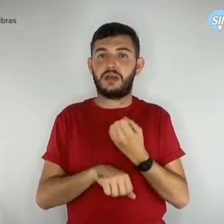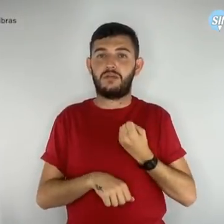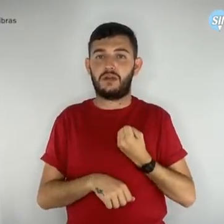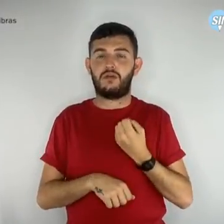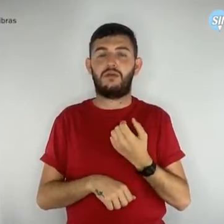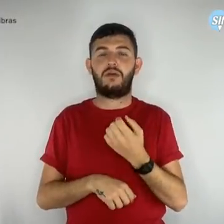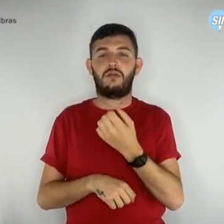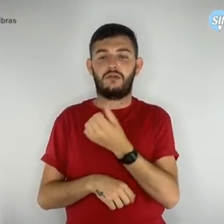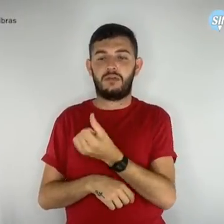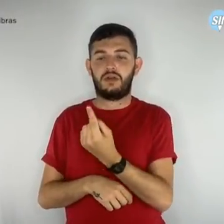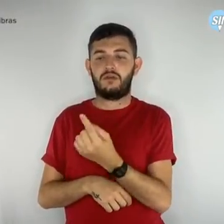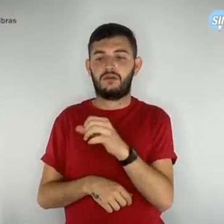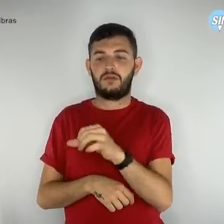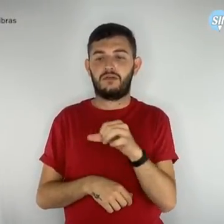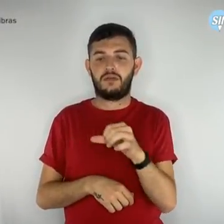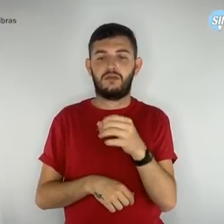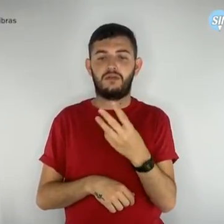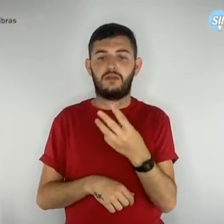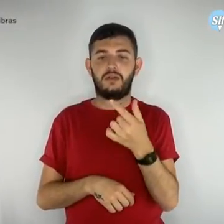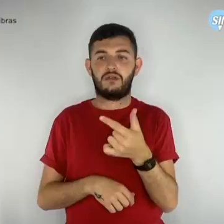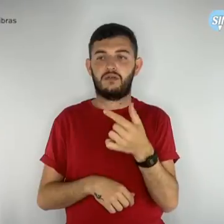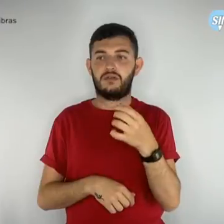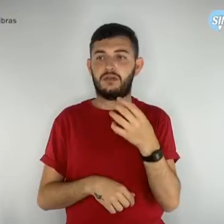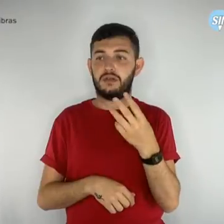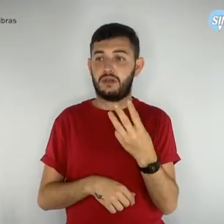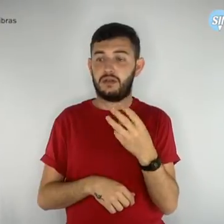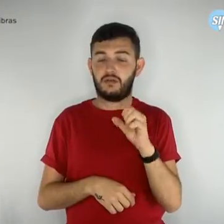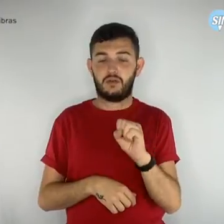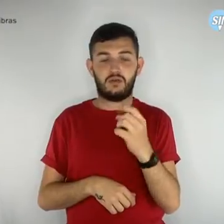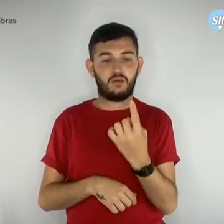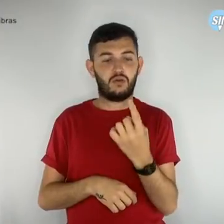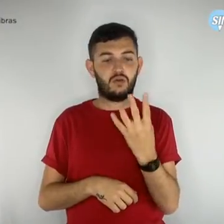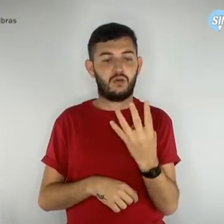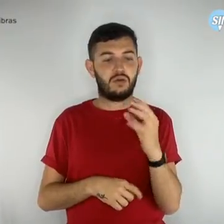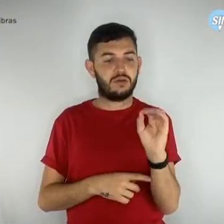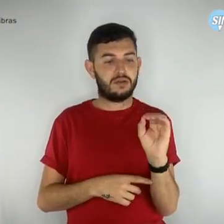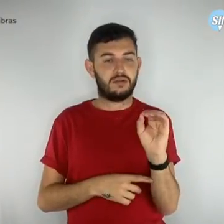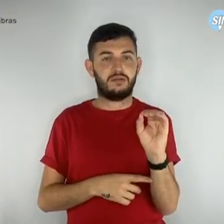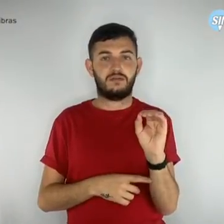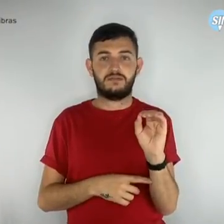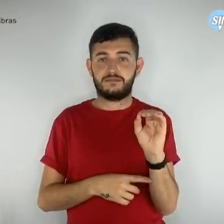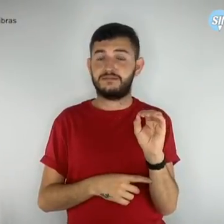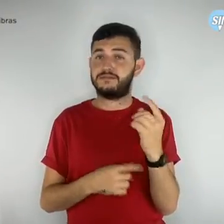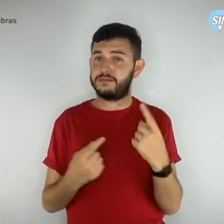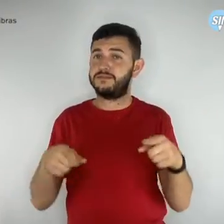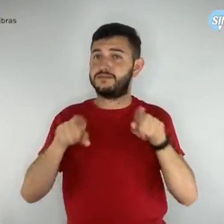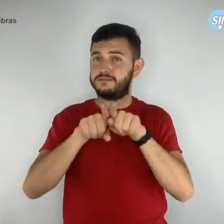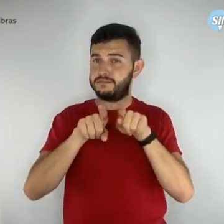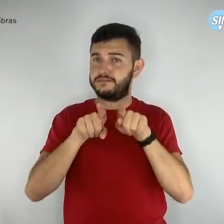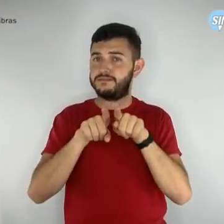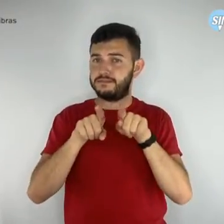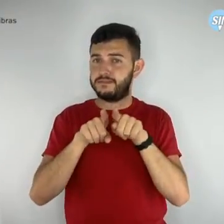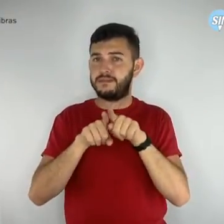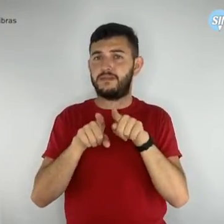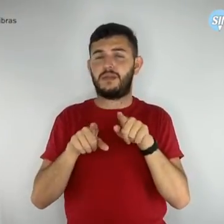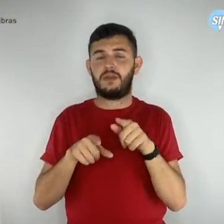6199-323-8140 e pegar orientações com a